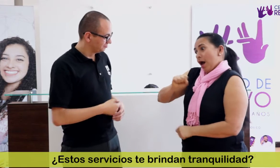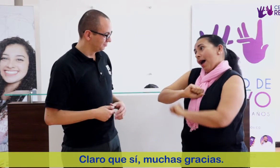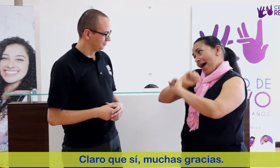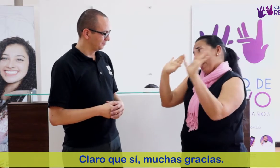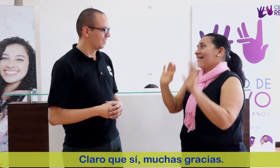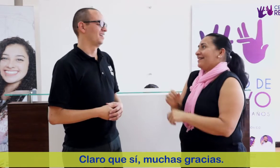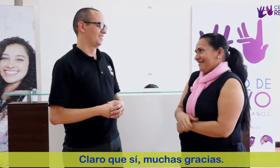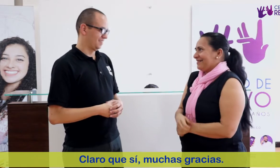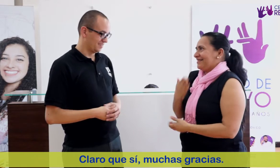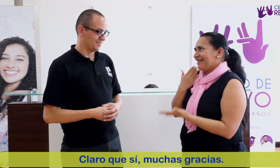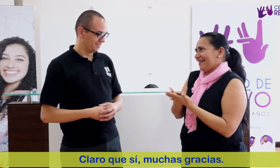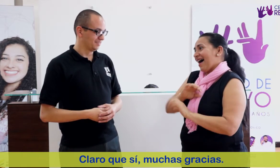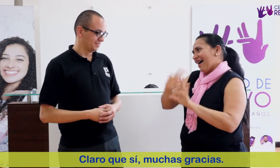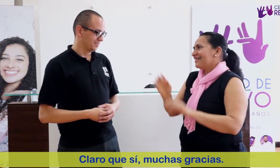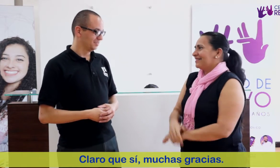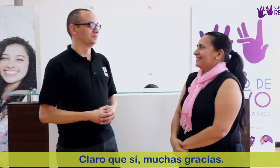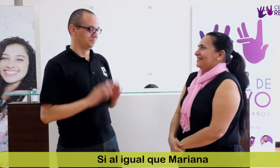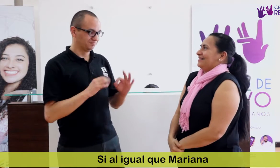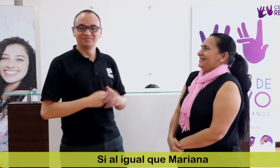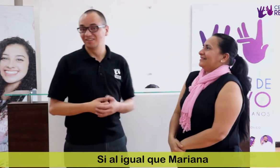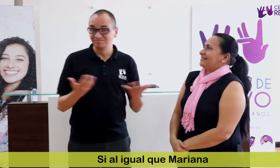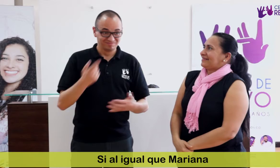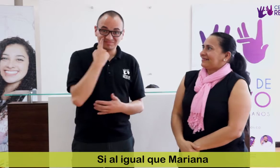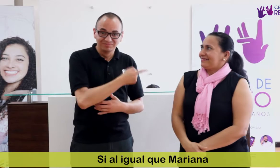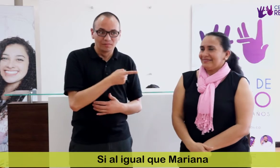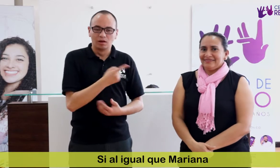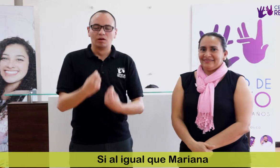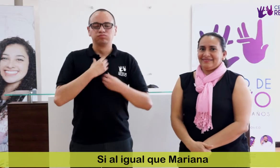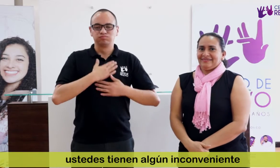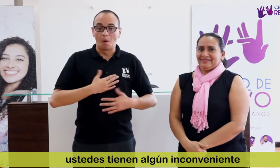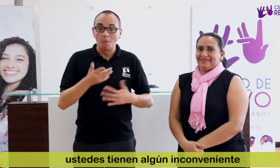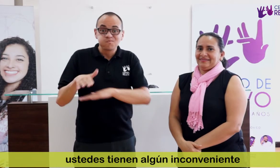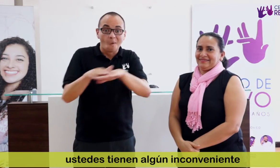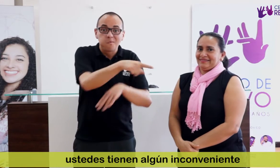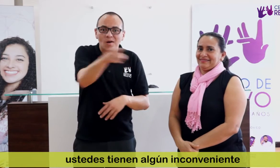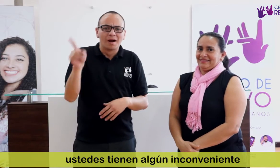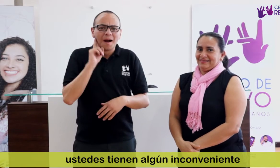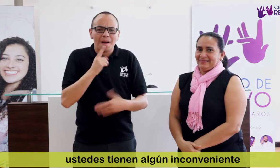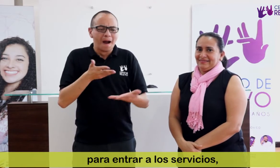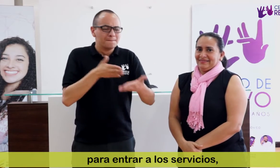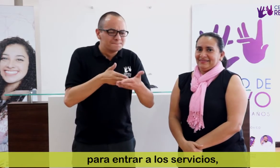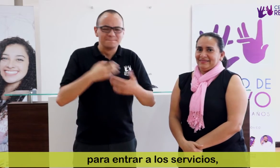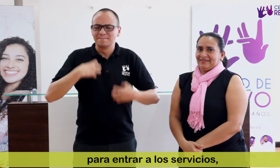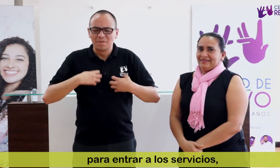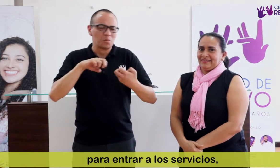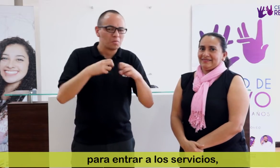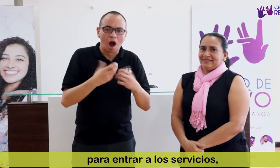Claro que sí, muchas gracias Si al igual que Mariana, ustedes tienen algún inconveniente para entrar a los servicios vengan